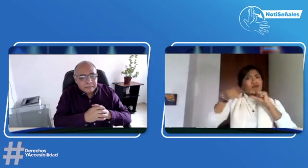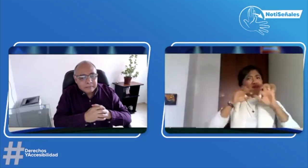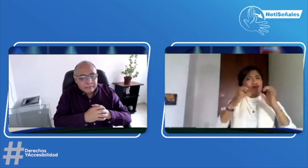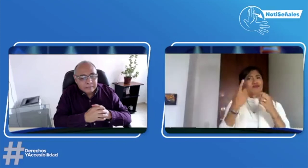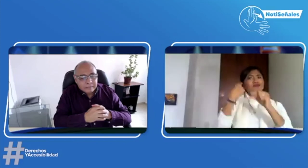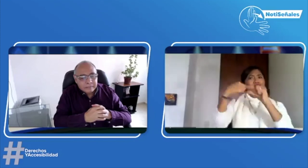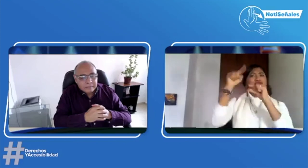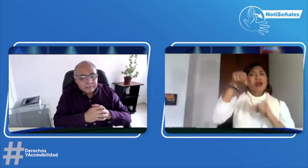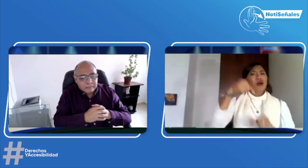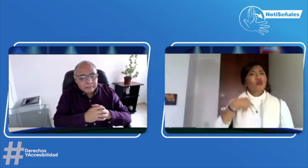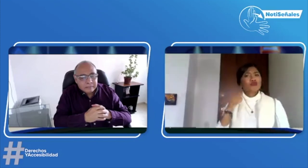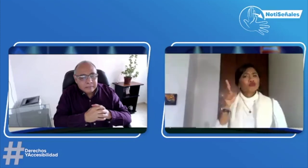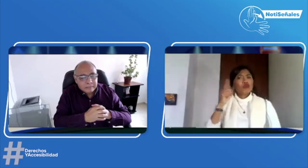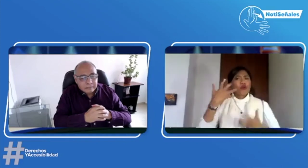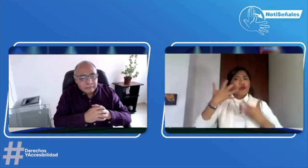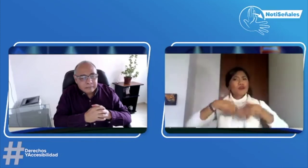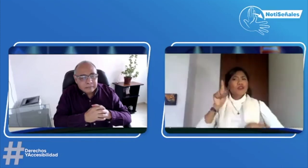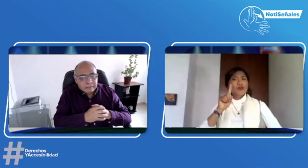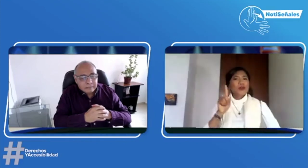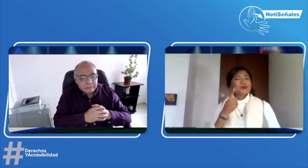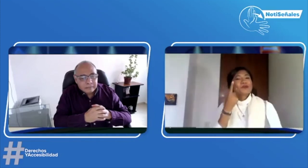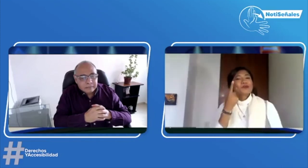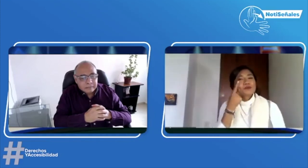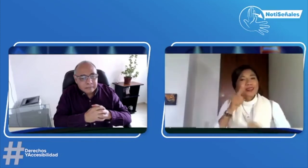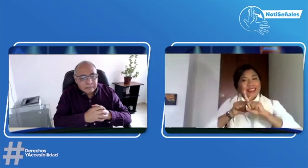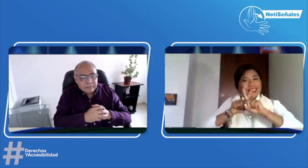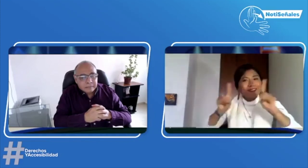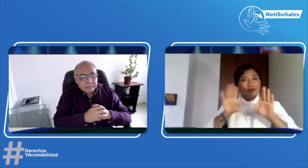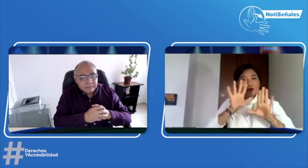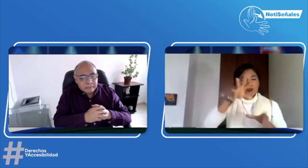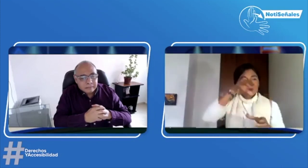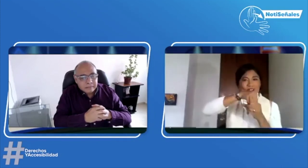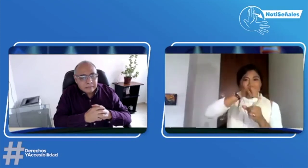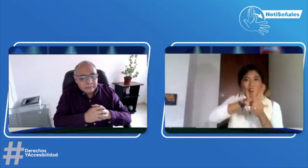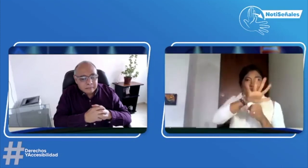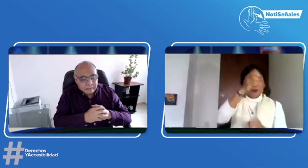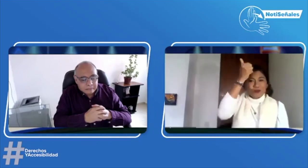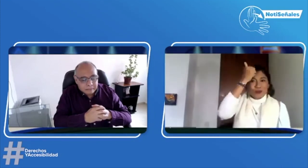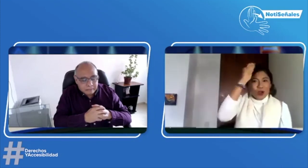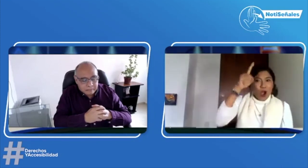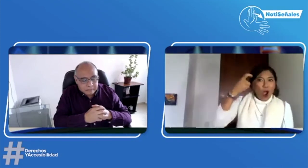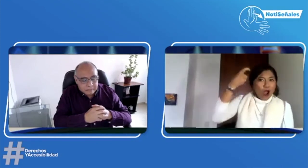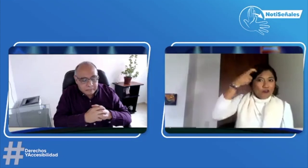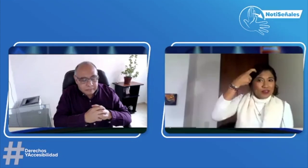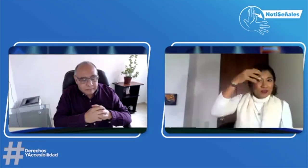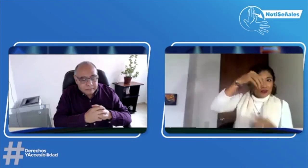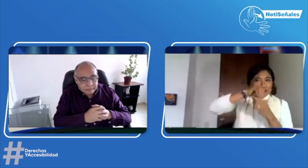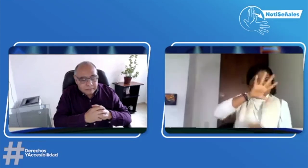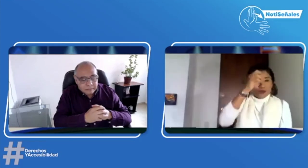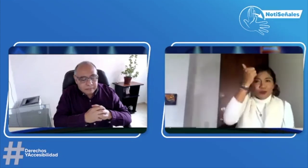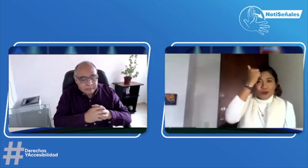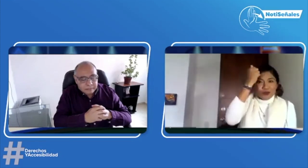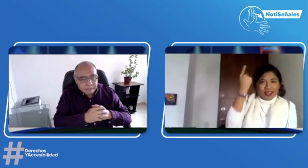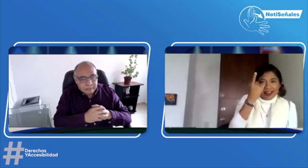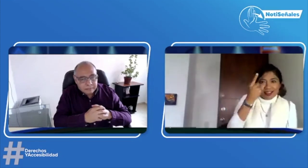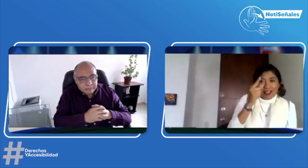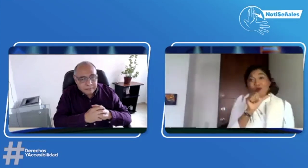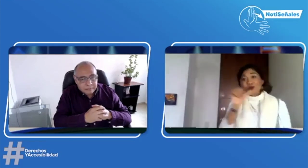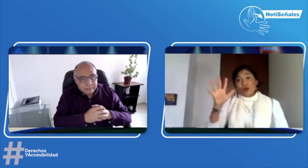maestros, si se llegan a esas notificaciones y a otros no. Es diferente cuando se trabaja en una entidad del